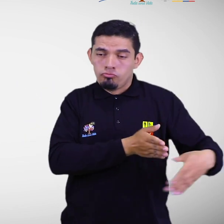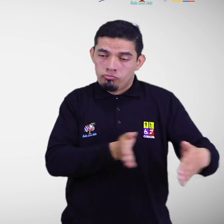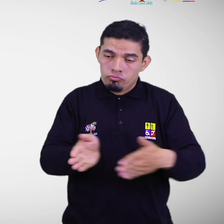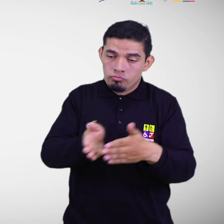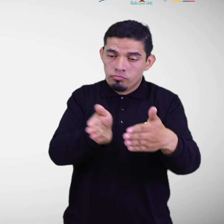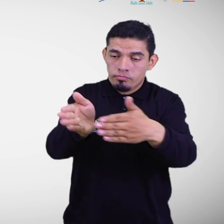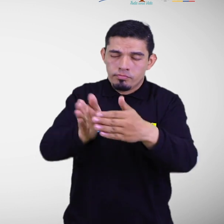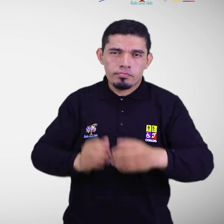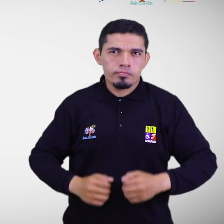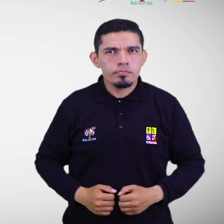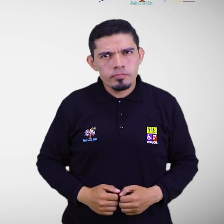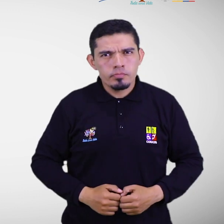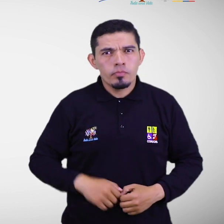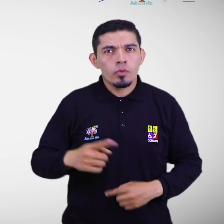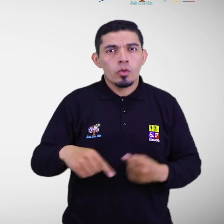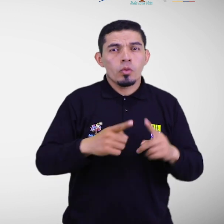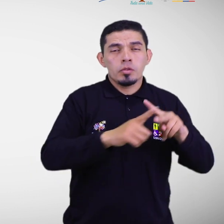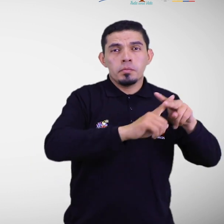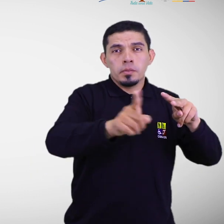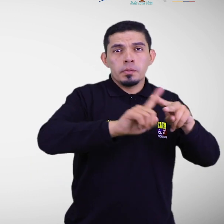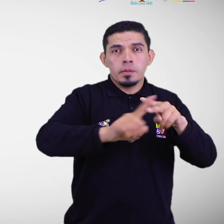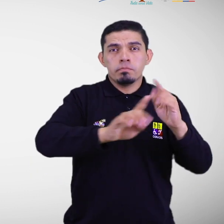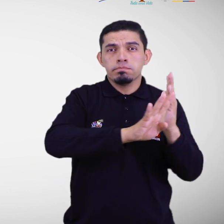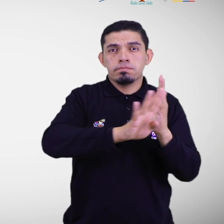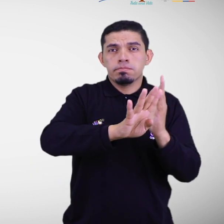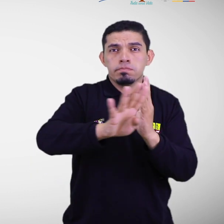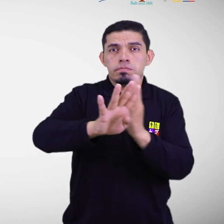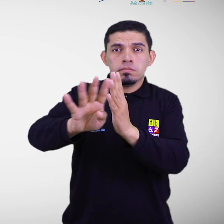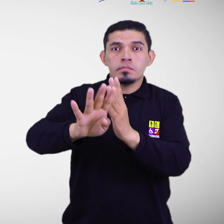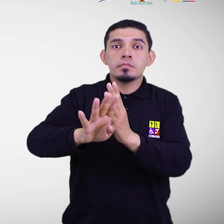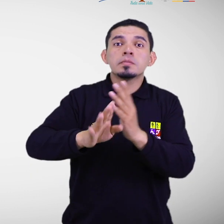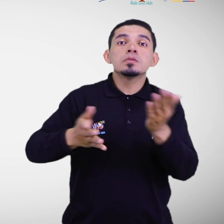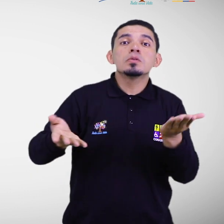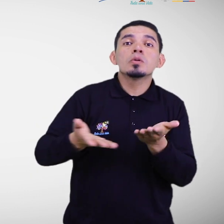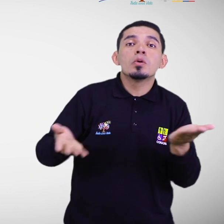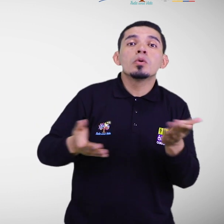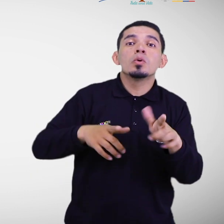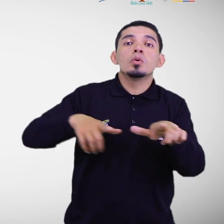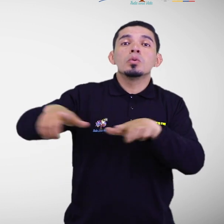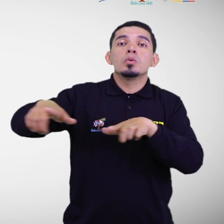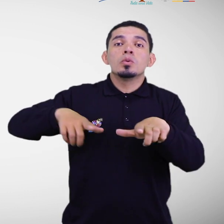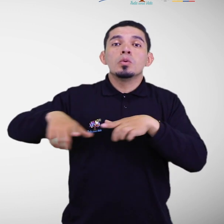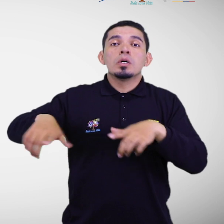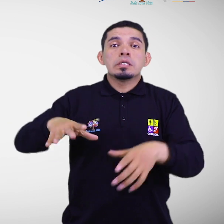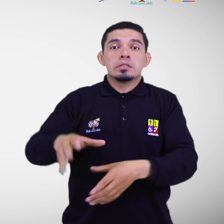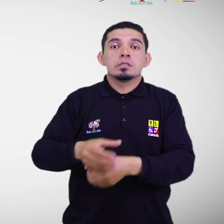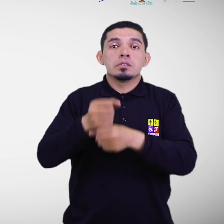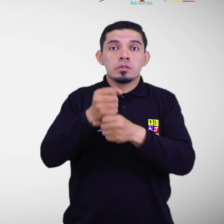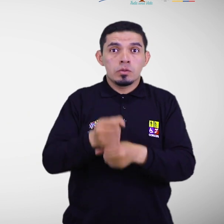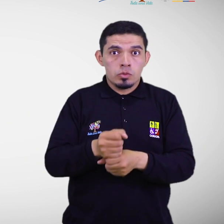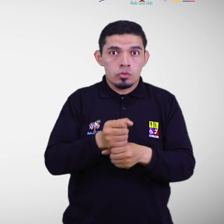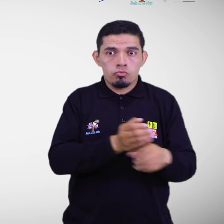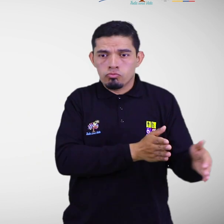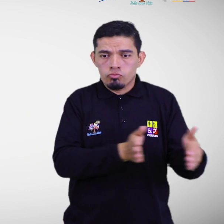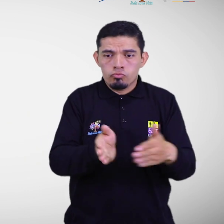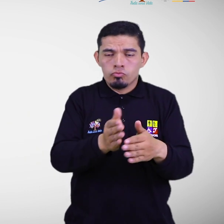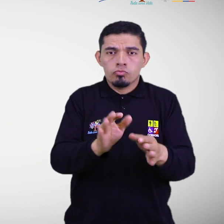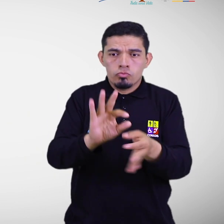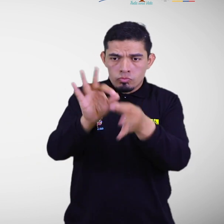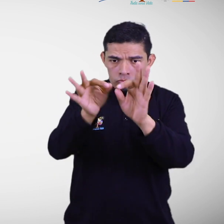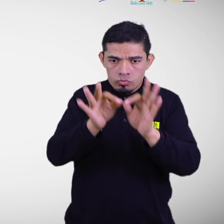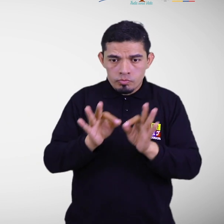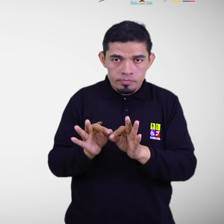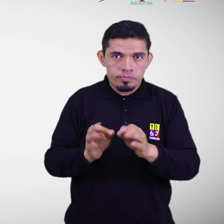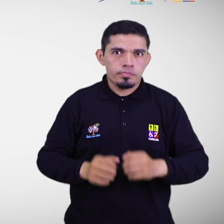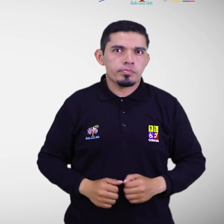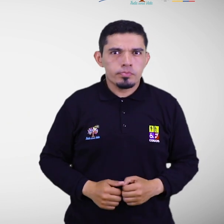una evacuación adecuada es importante la identificación de los espacios y adecuación de las vías de evacuación. Definidas como